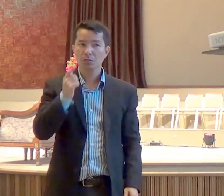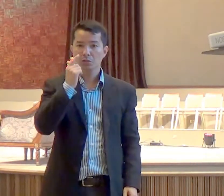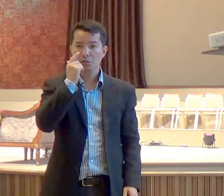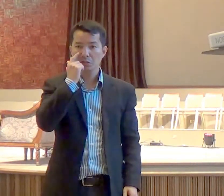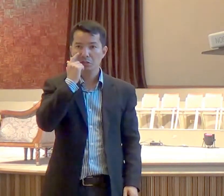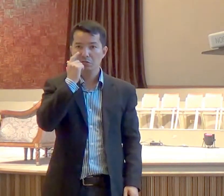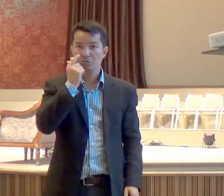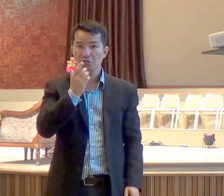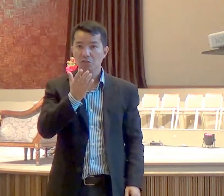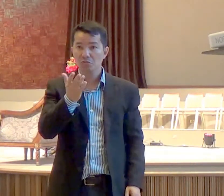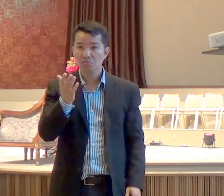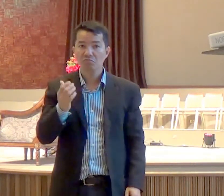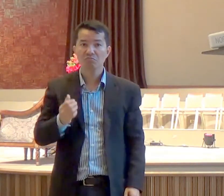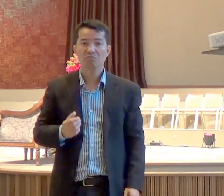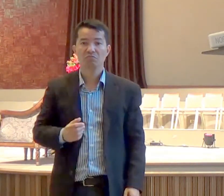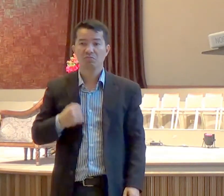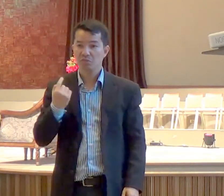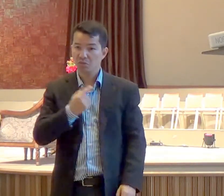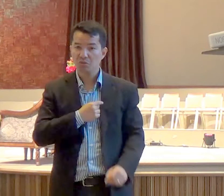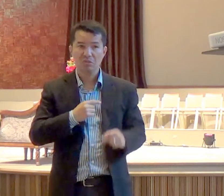por isso, a nossa mensagem, perde a força,